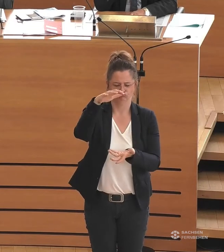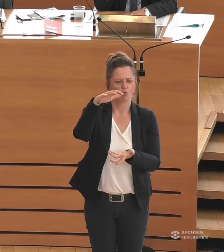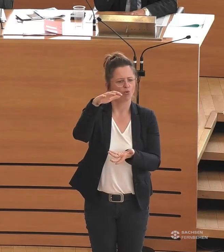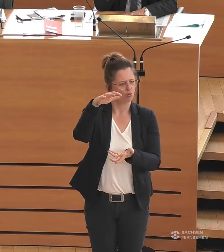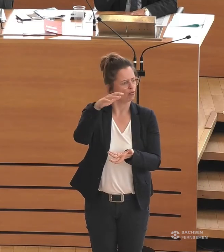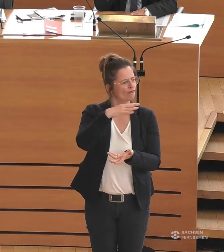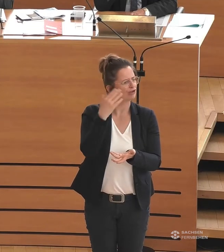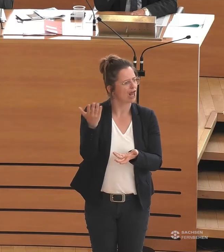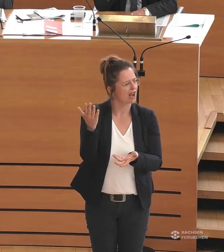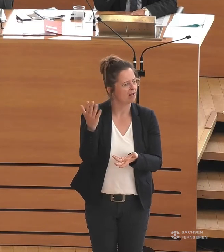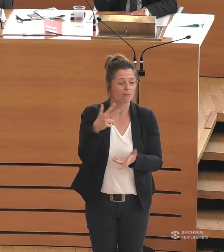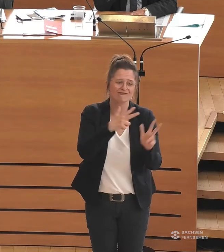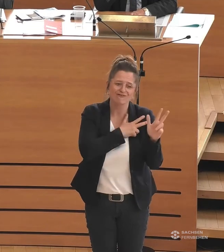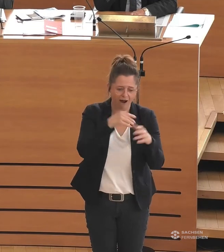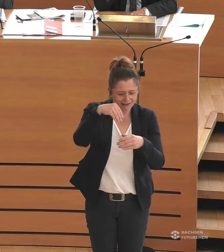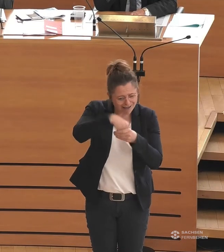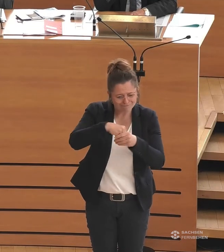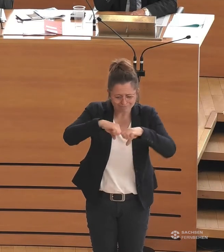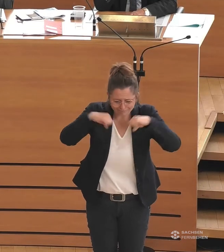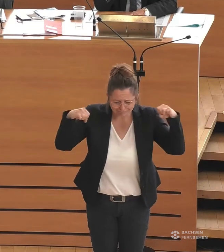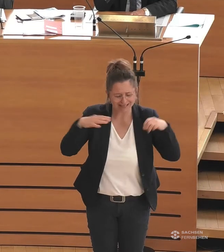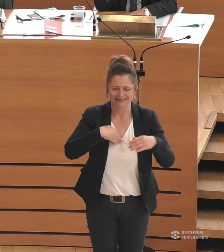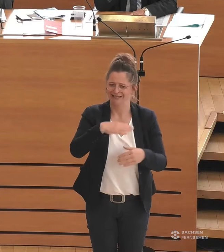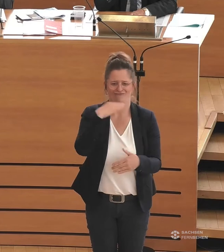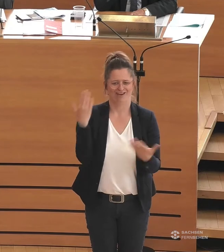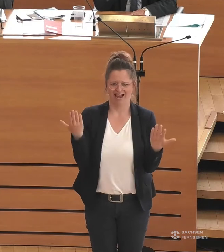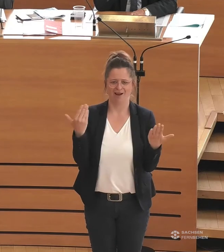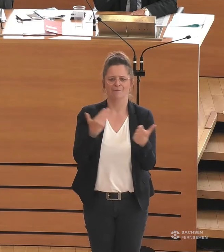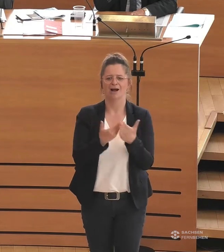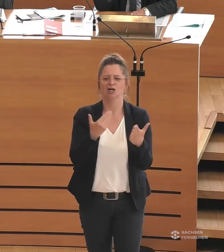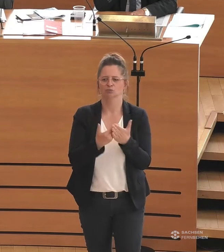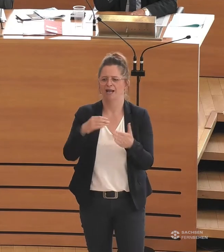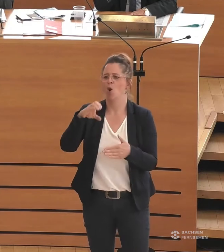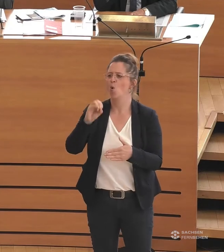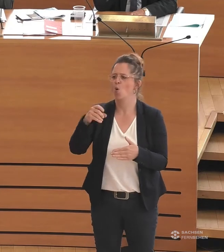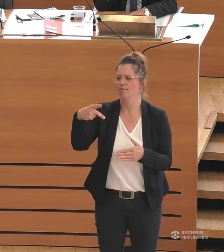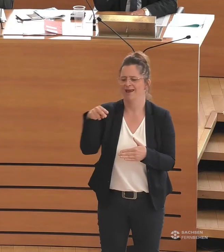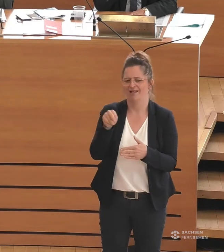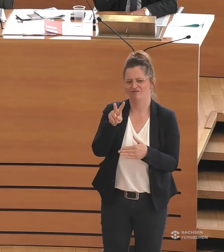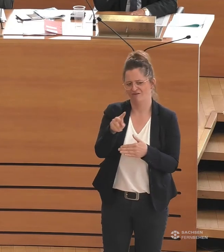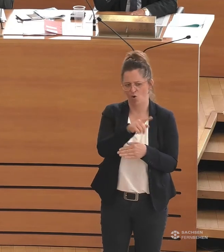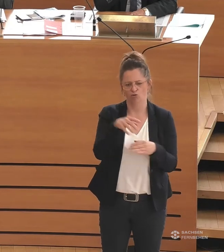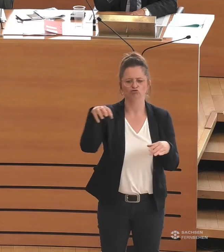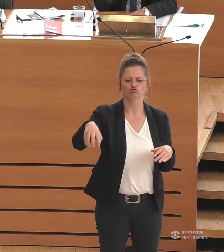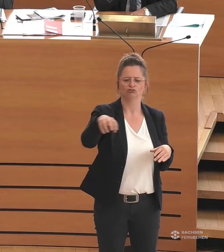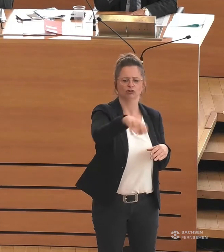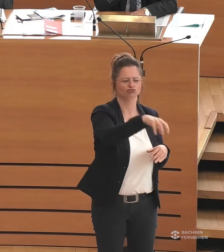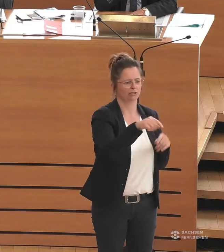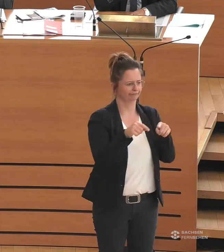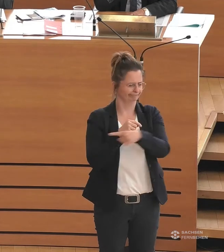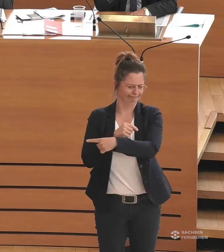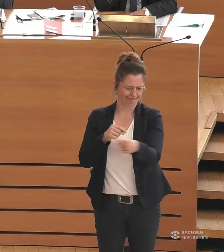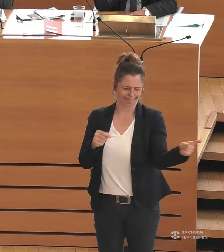ist es aber leider nicht. Ich nehme mir mal das Beispiel ÖPNV. Zurzeit in den Städten 30 bis 40